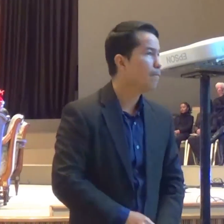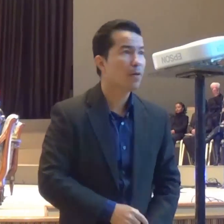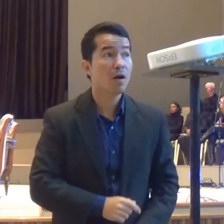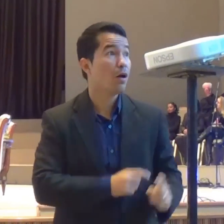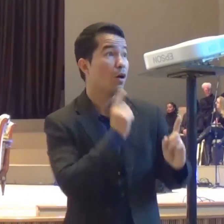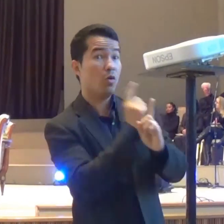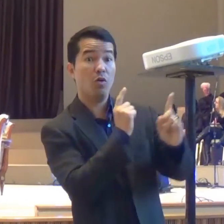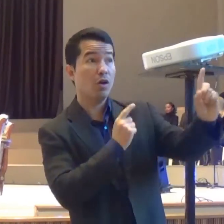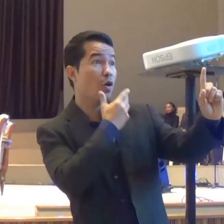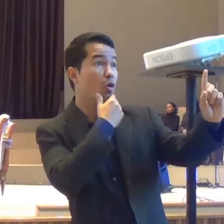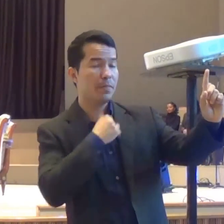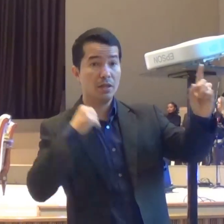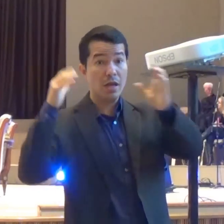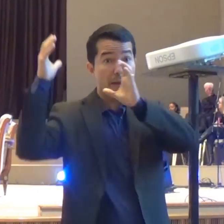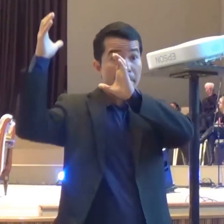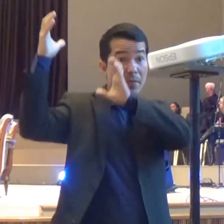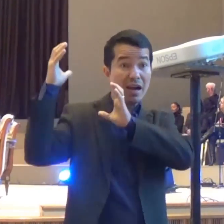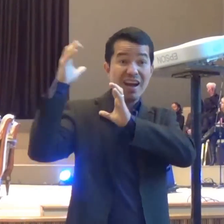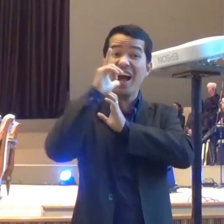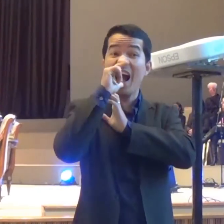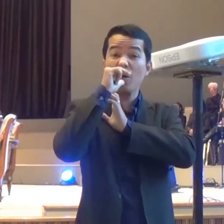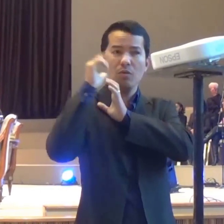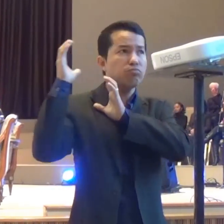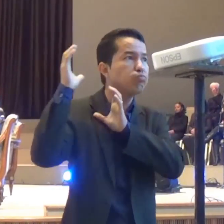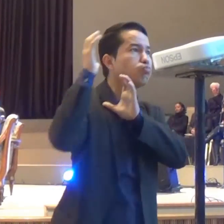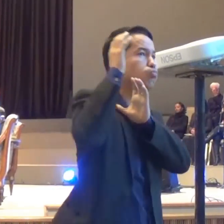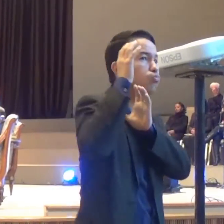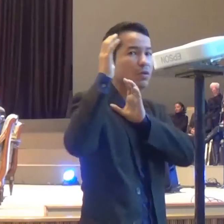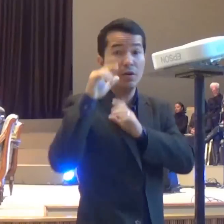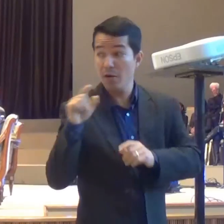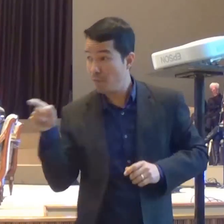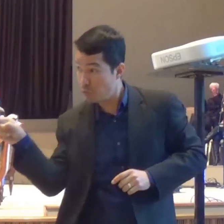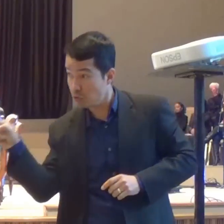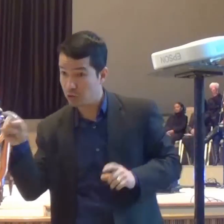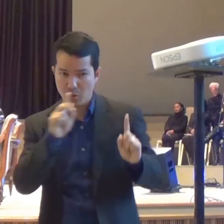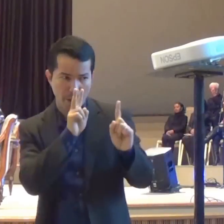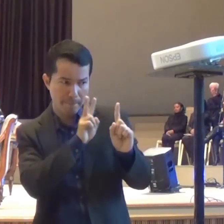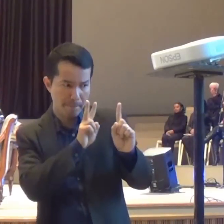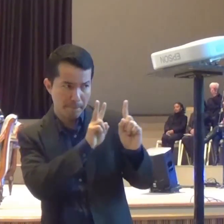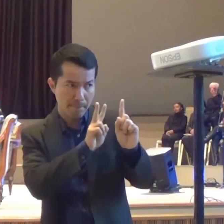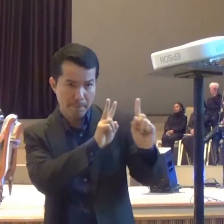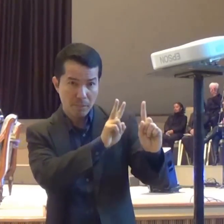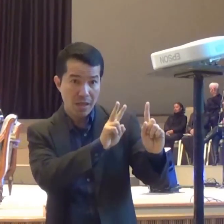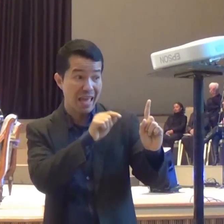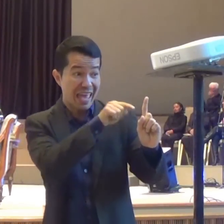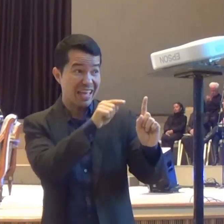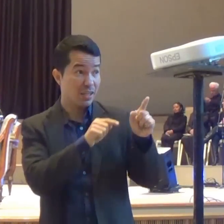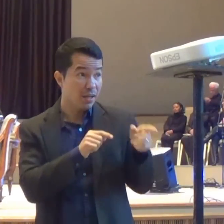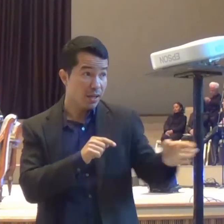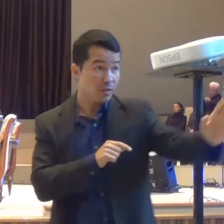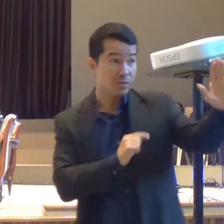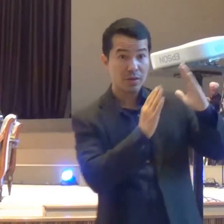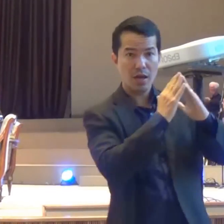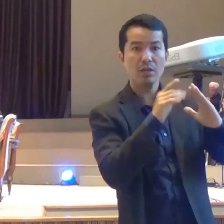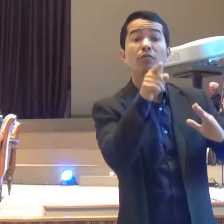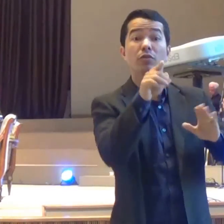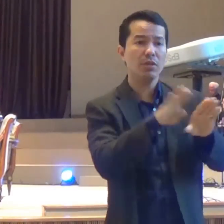Sigam-no até a casa em que ele entrar E digam ao dono da casa O mestre pergunta